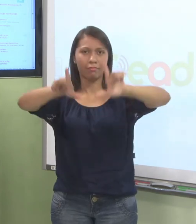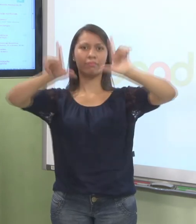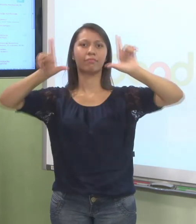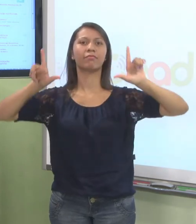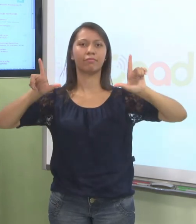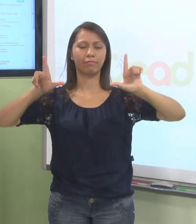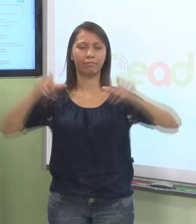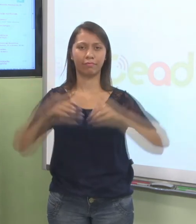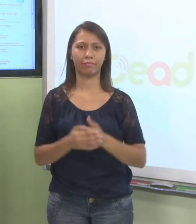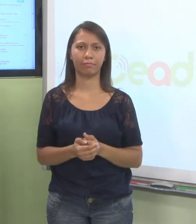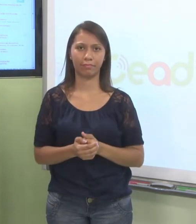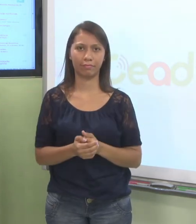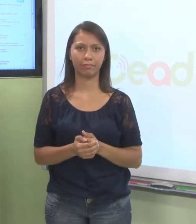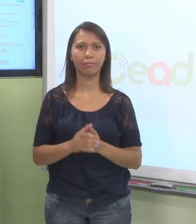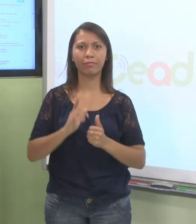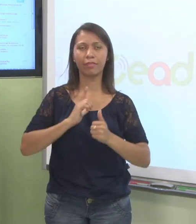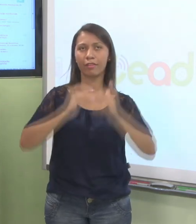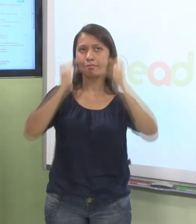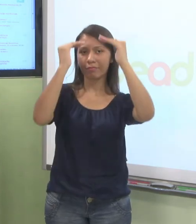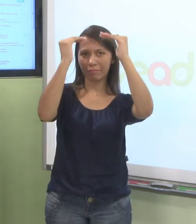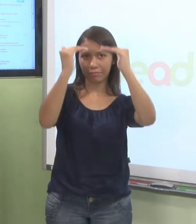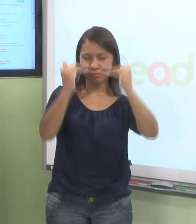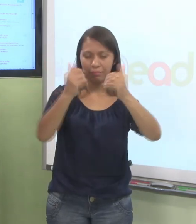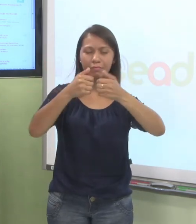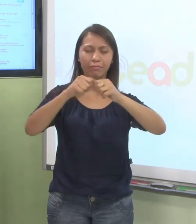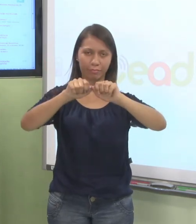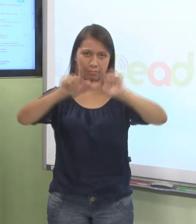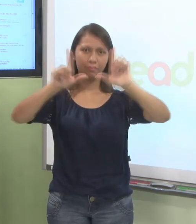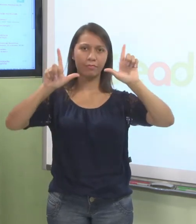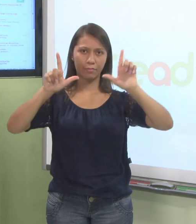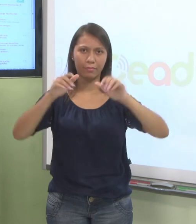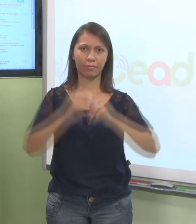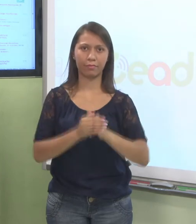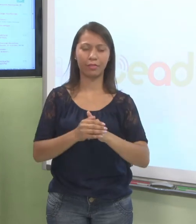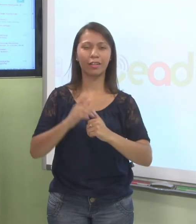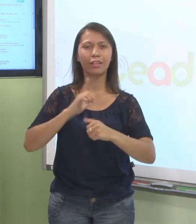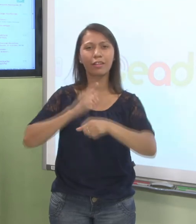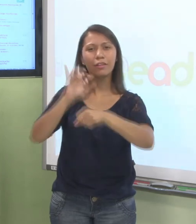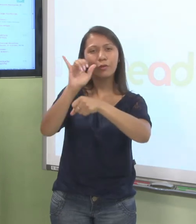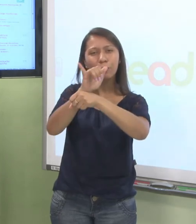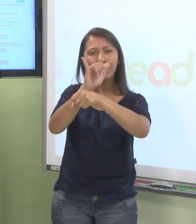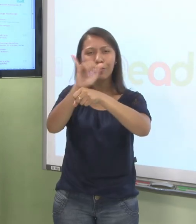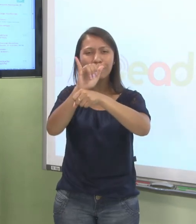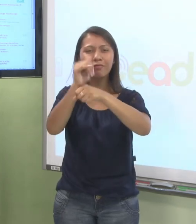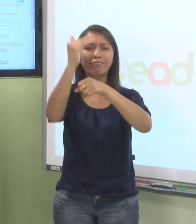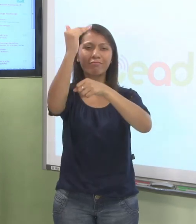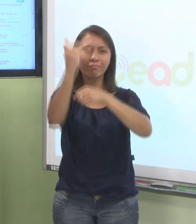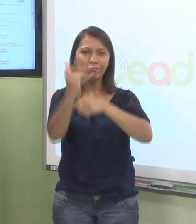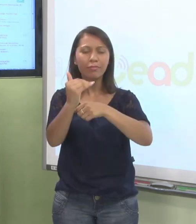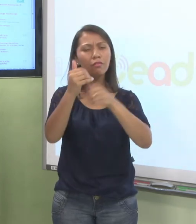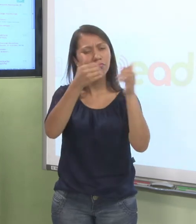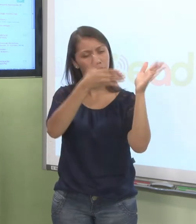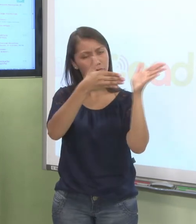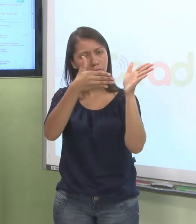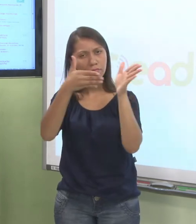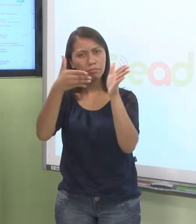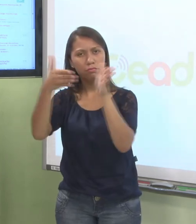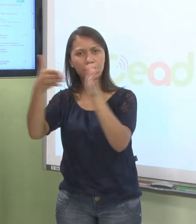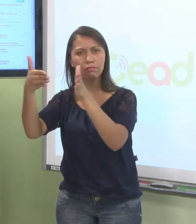Olha lá, abriu a minha caixinha. A aula está direto no YouTube. E já vai começar a rodar meu vídeo. Então, cada que